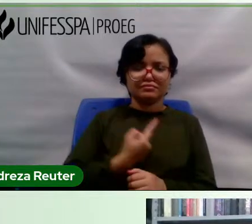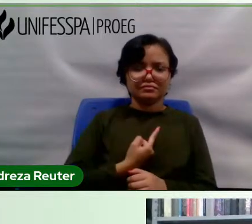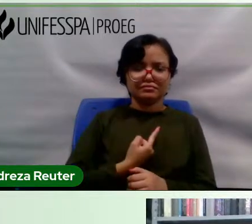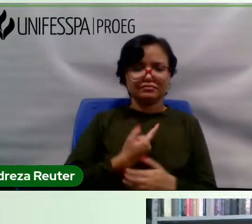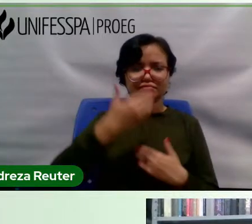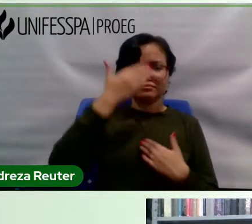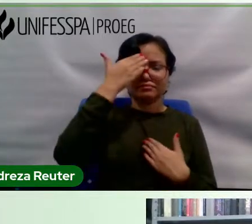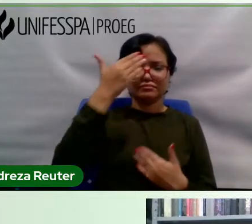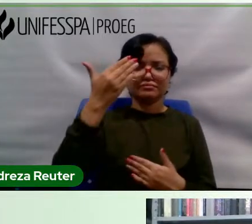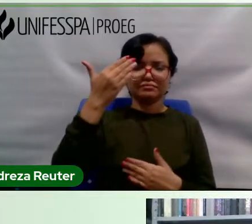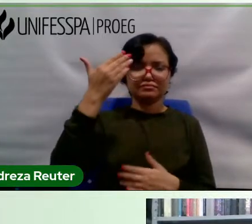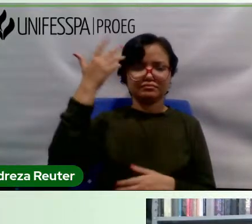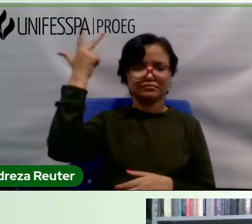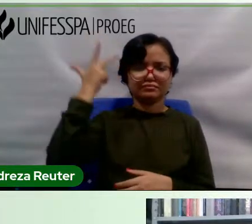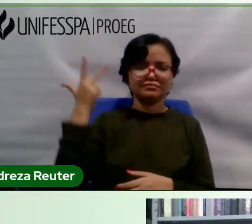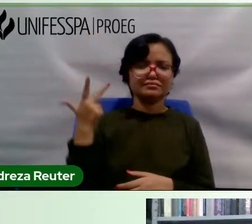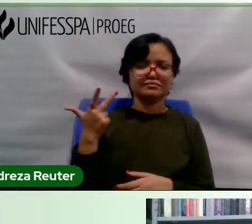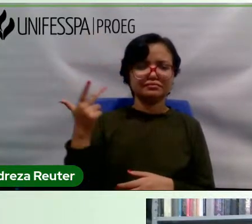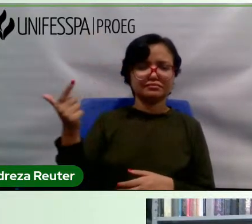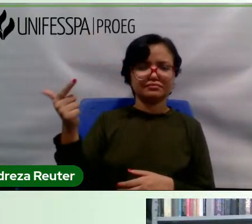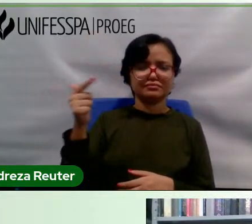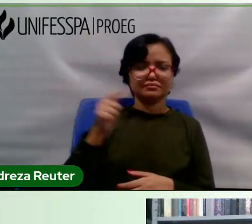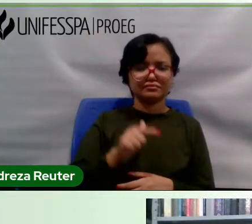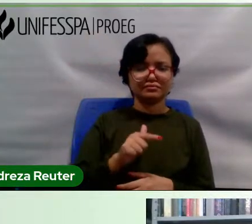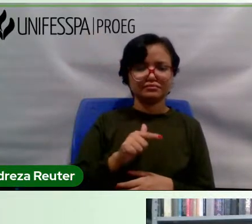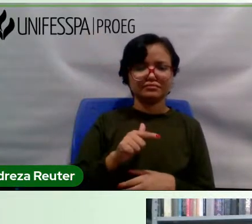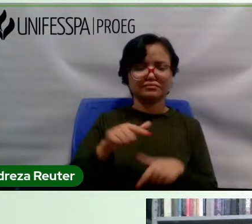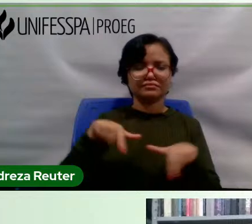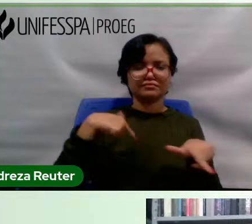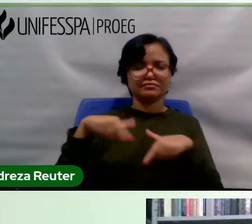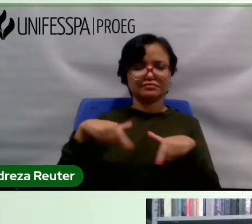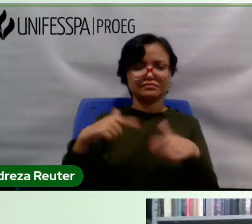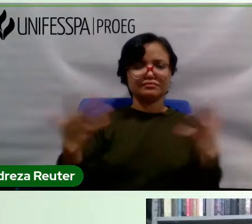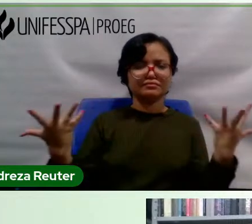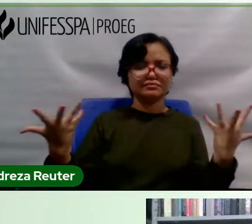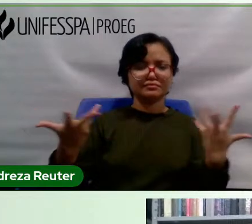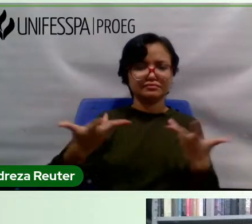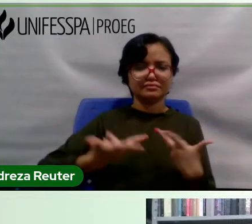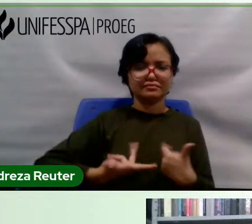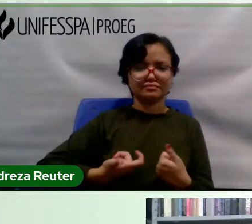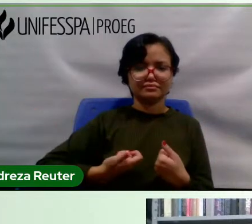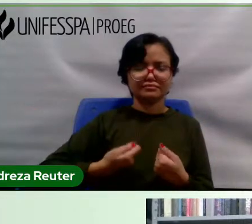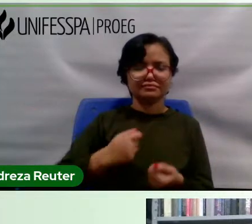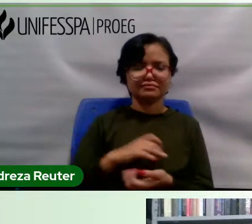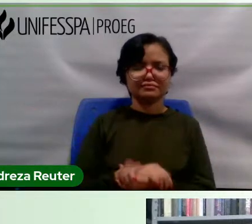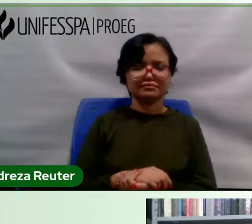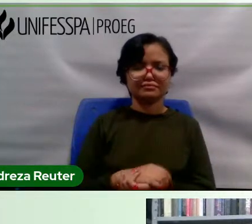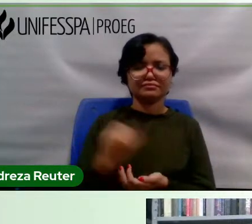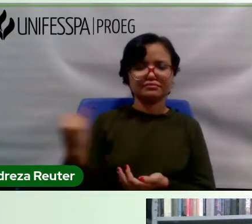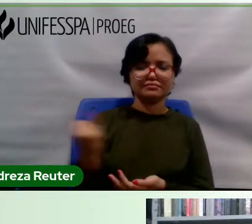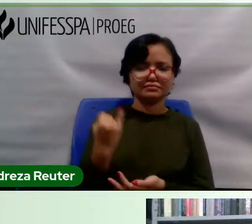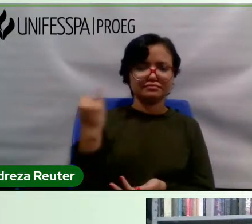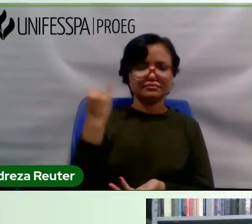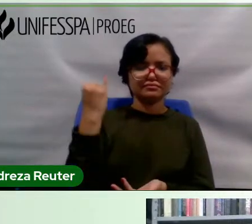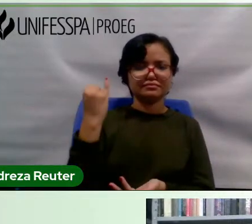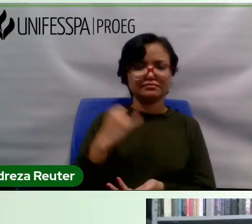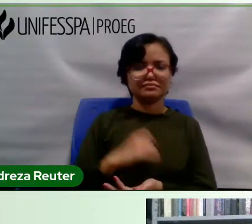Andresa por, mais uma vez, estar aqui conosco nesse trabalho tão maravilhoso que ela faz e de suma importância.